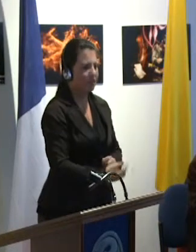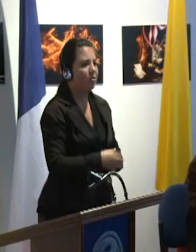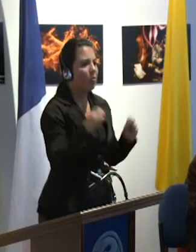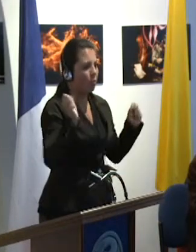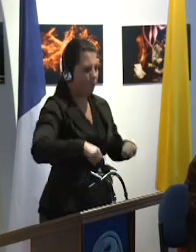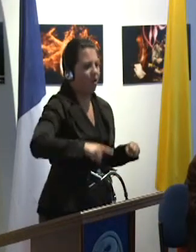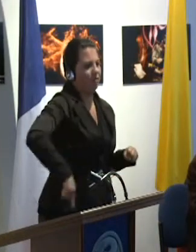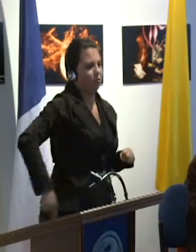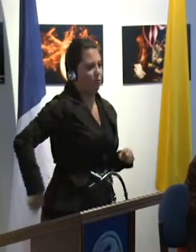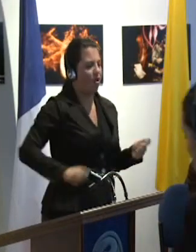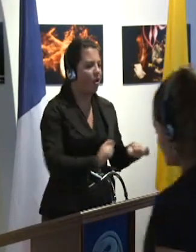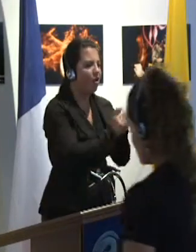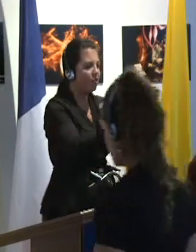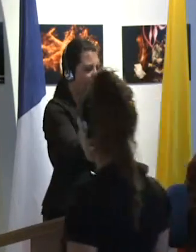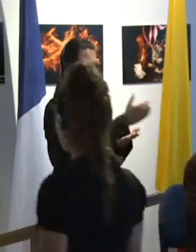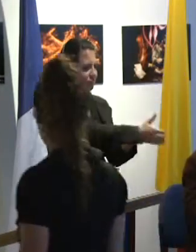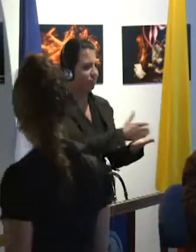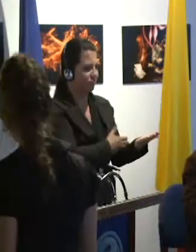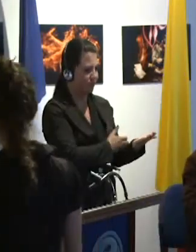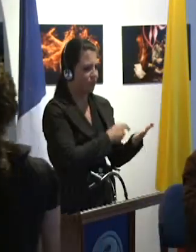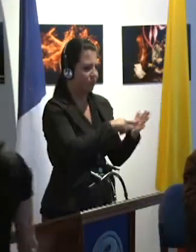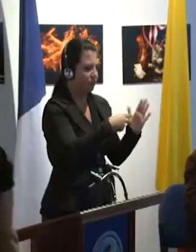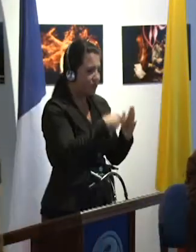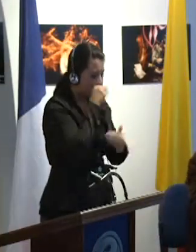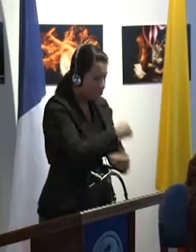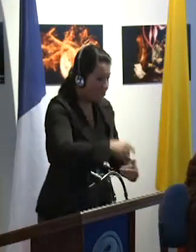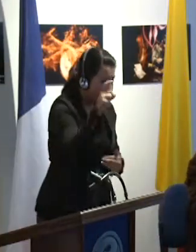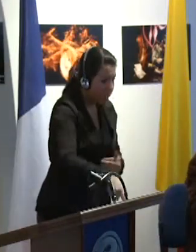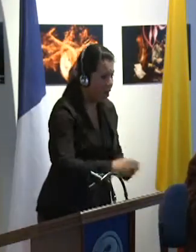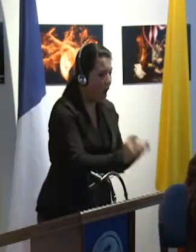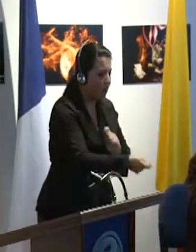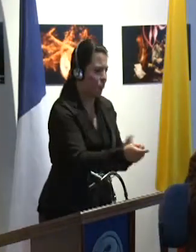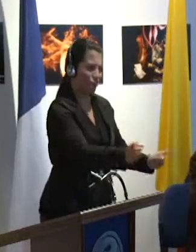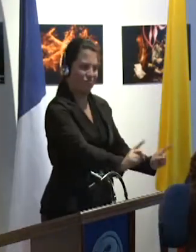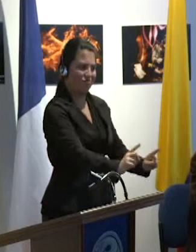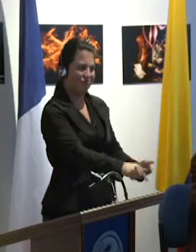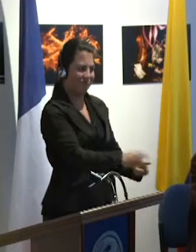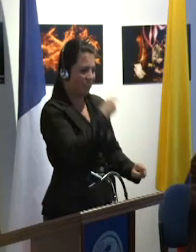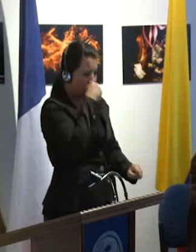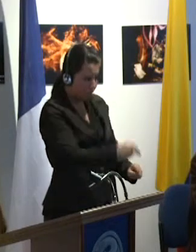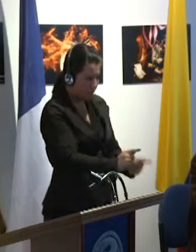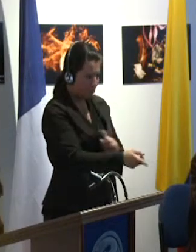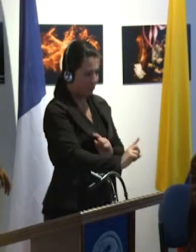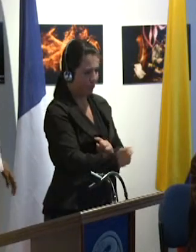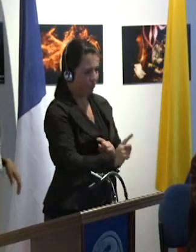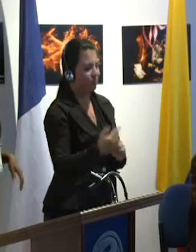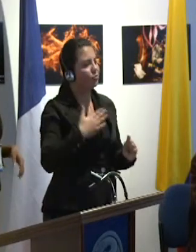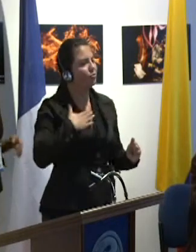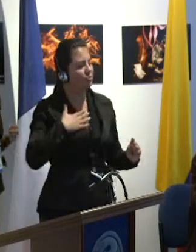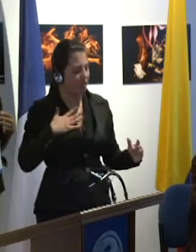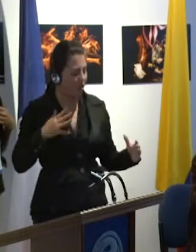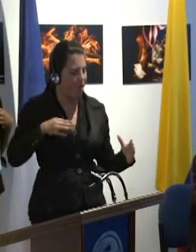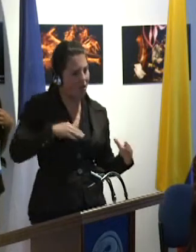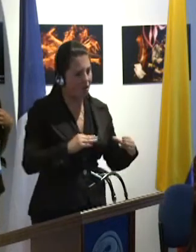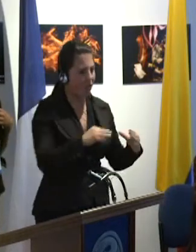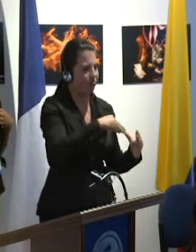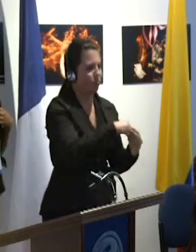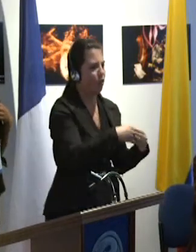no solamente cambiar al niño, o no solamente cambiar las adaptaciones que le permitan al niño acceder al colegio.